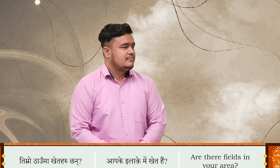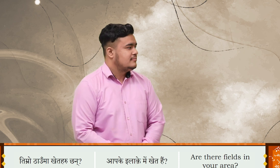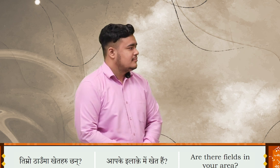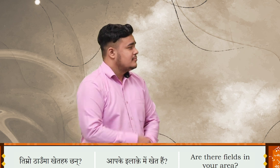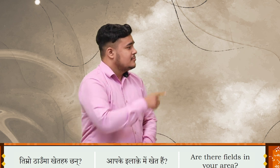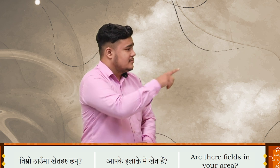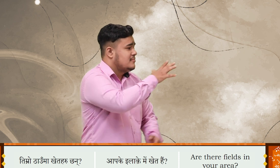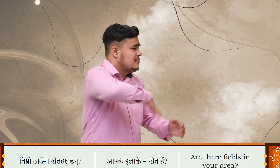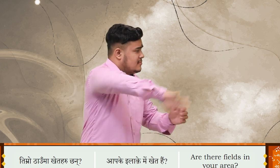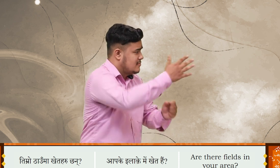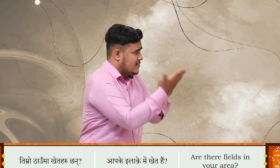तिम्रो ठाउं मा खेत अरू छन